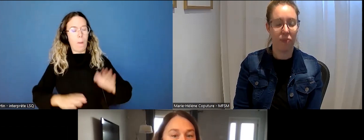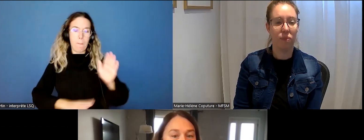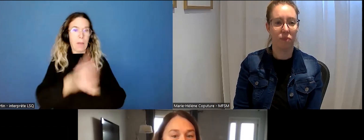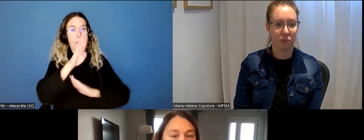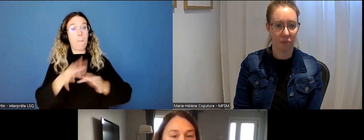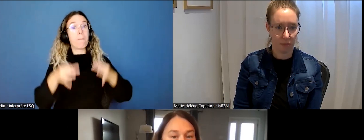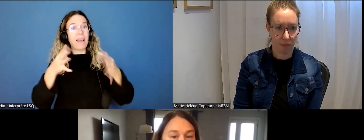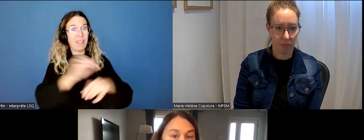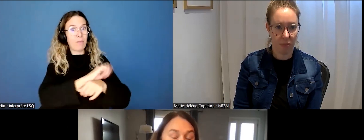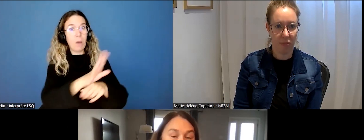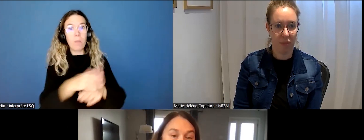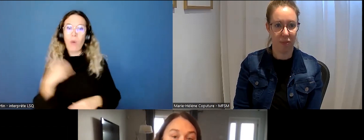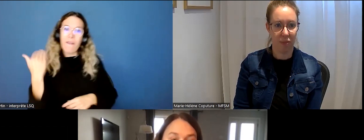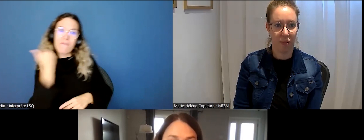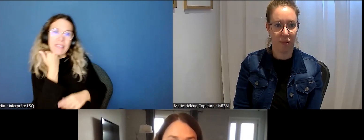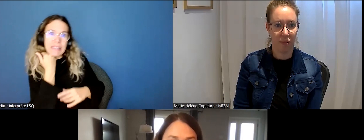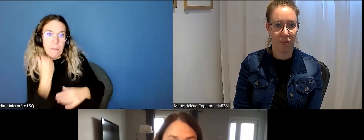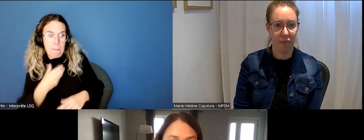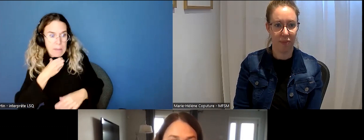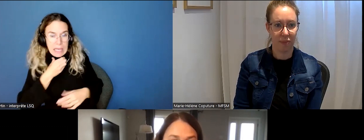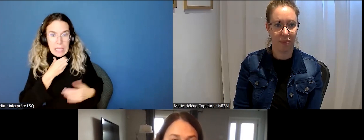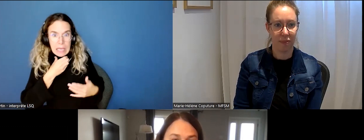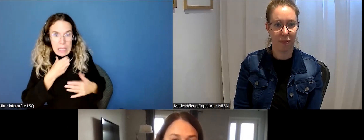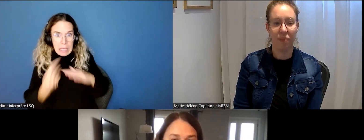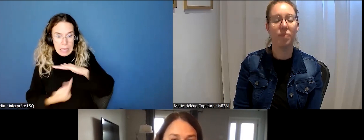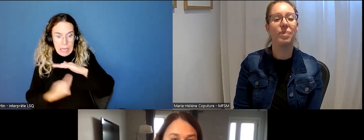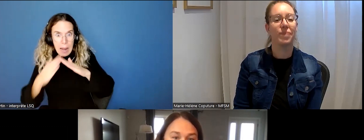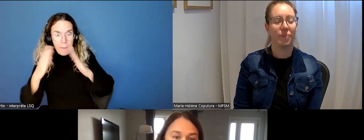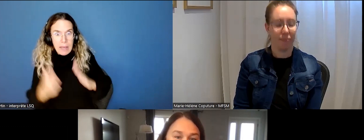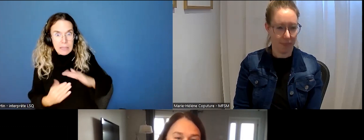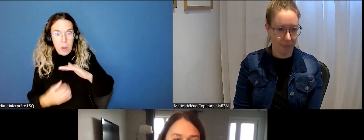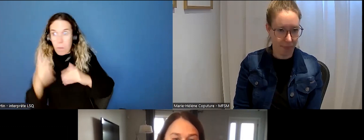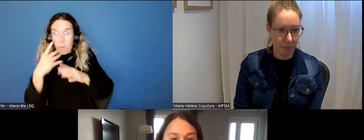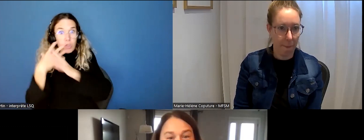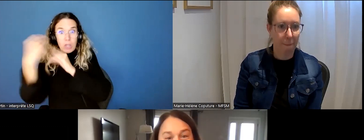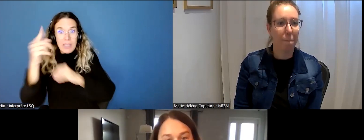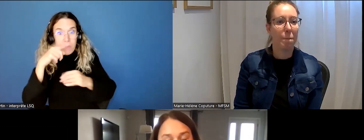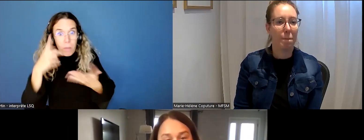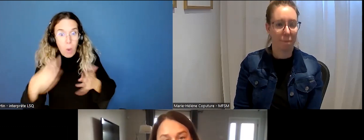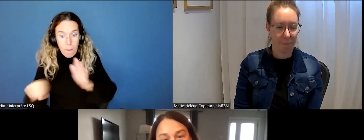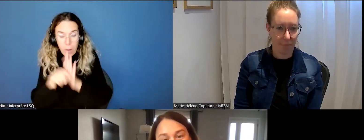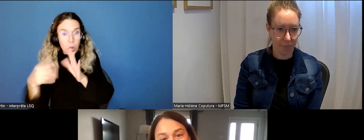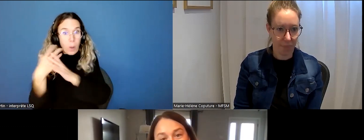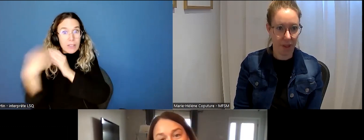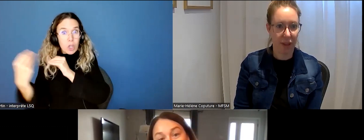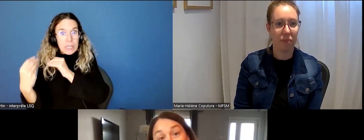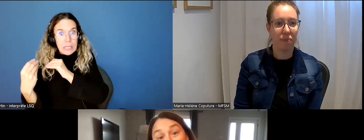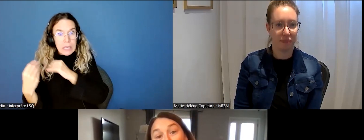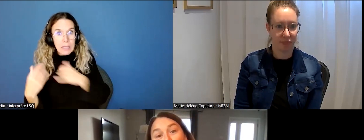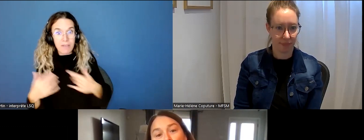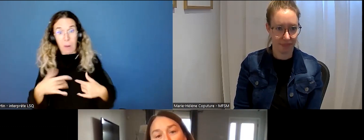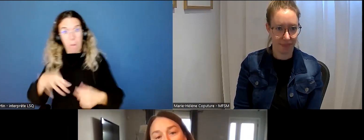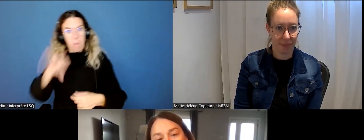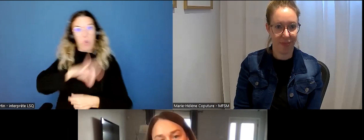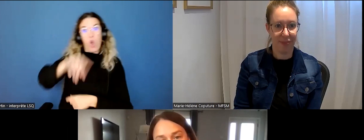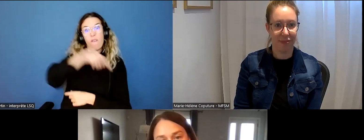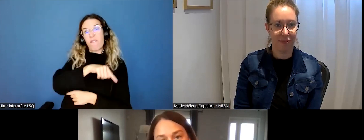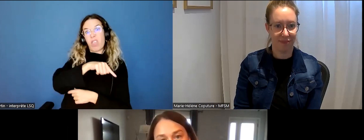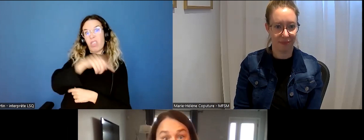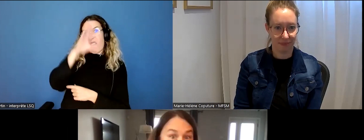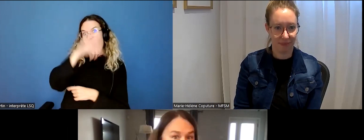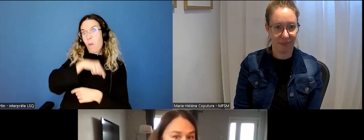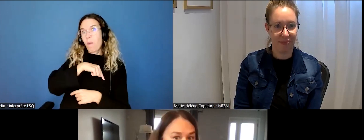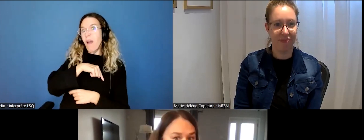parce que les victimes étaient prises à la maison. Ils pouvaient pas sortir, ils avaient pas le droit. Puis après ça, quand ils ont voulu retrouver